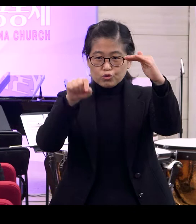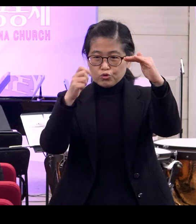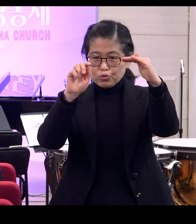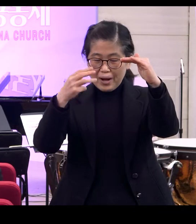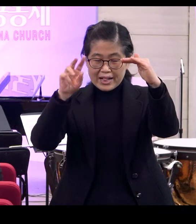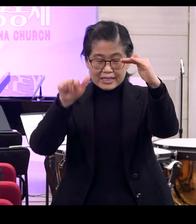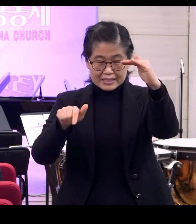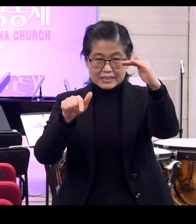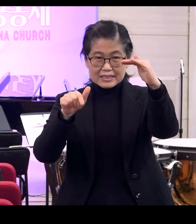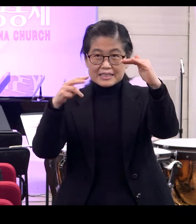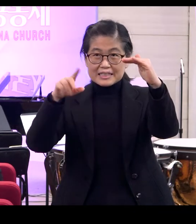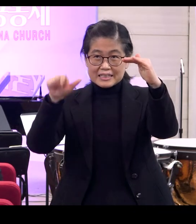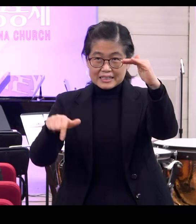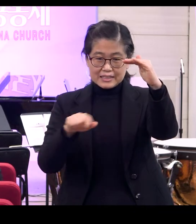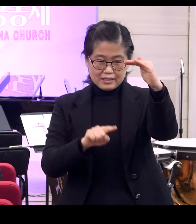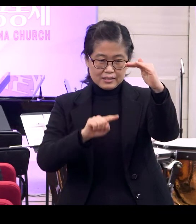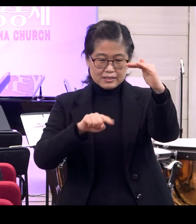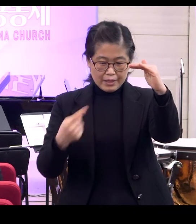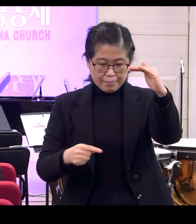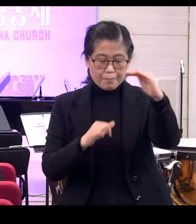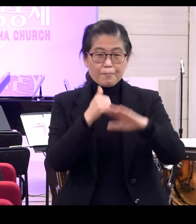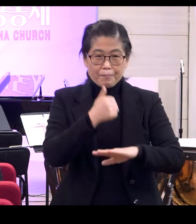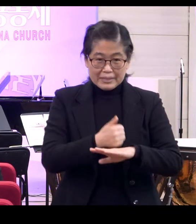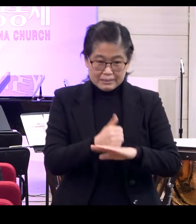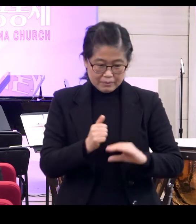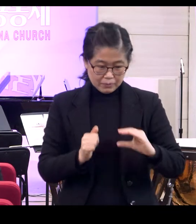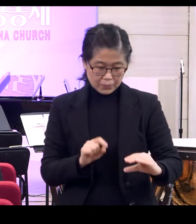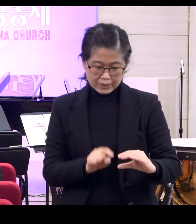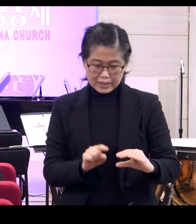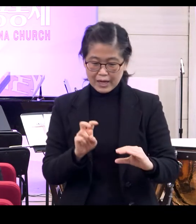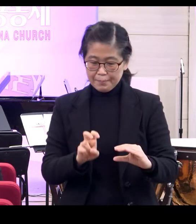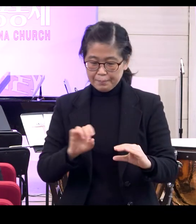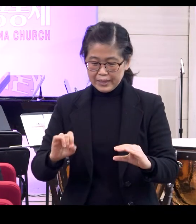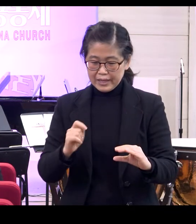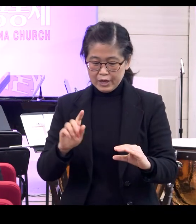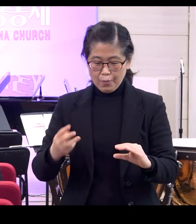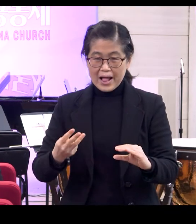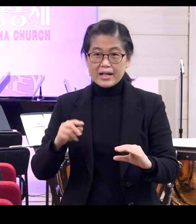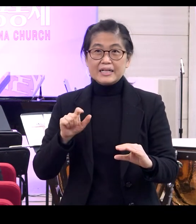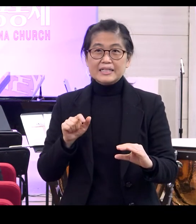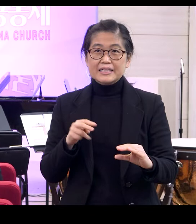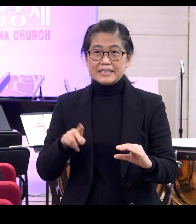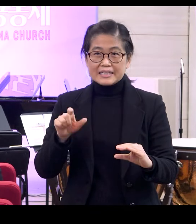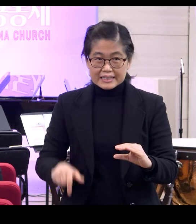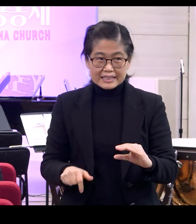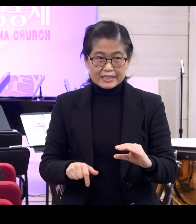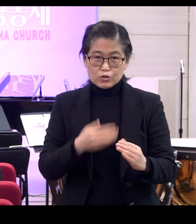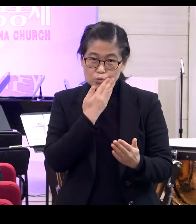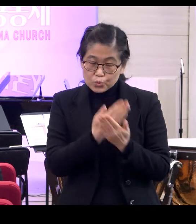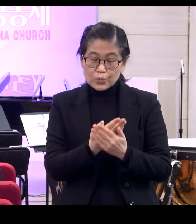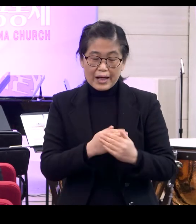그러고요 그 반대로 끝에다가 거기에 강조점을 핵심을 두는 것을 갖다가